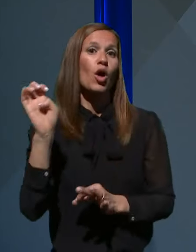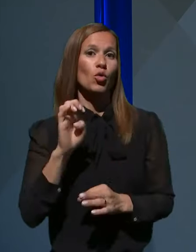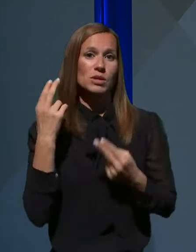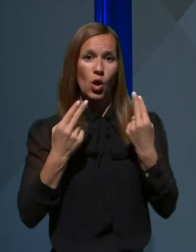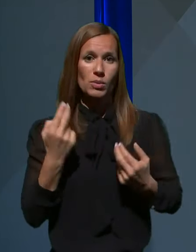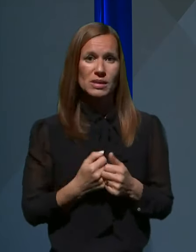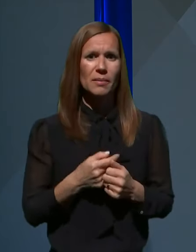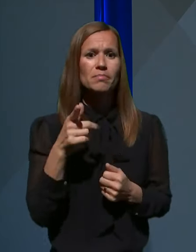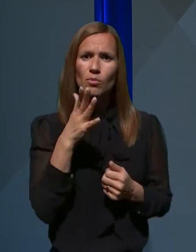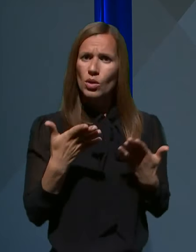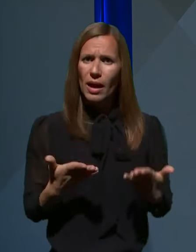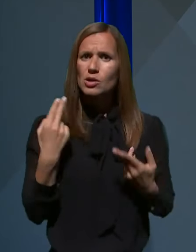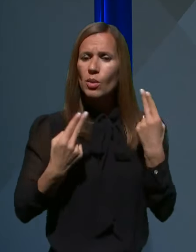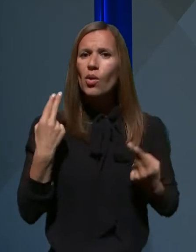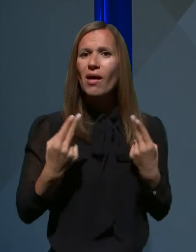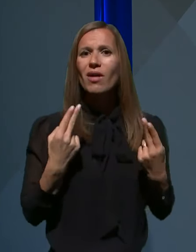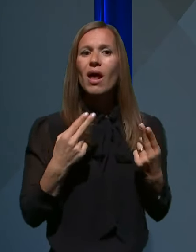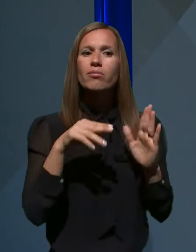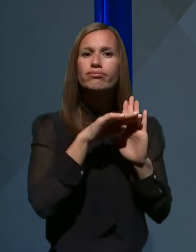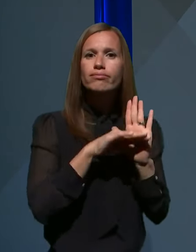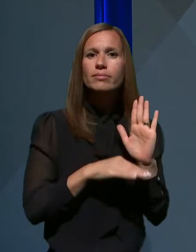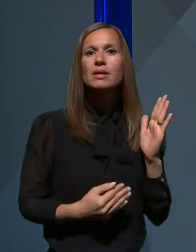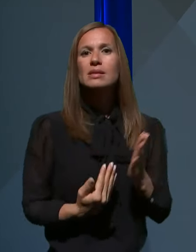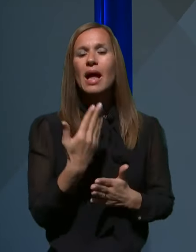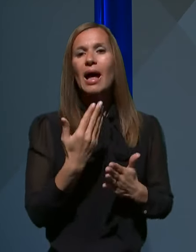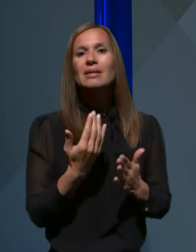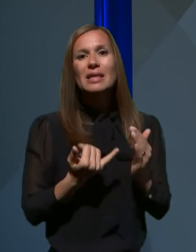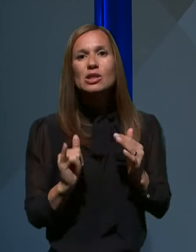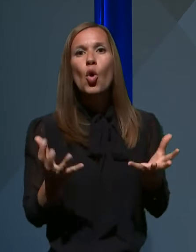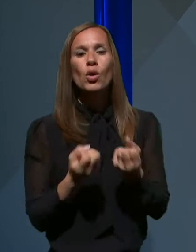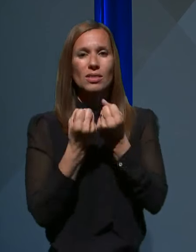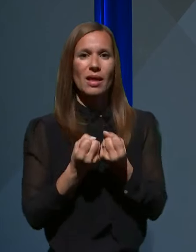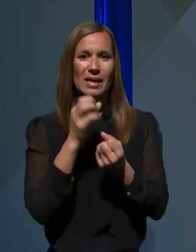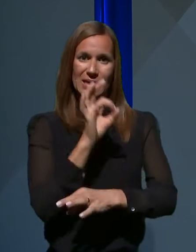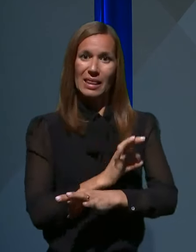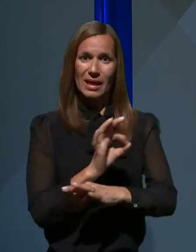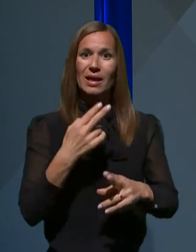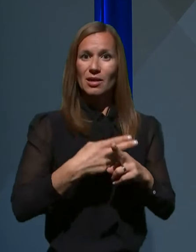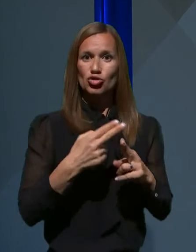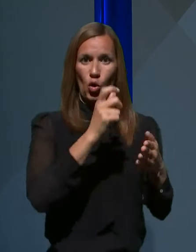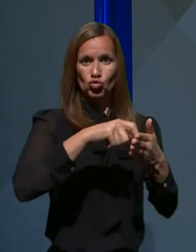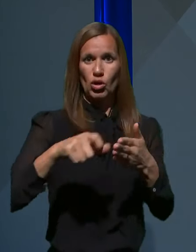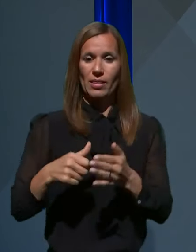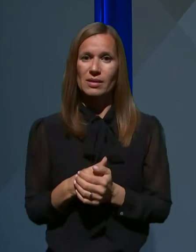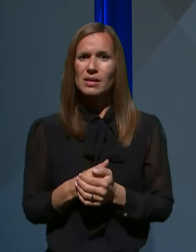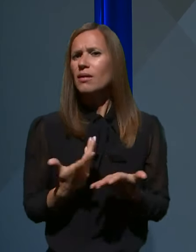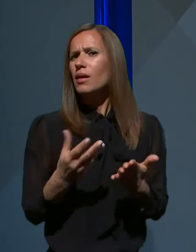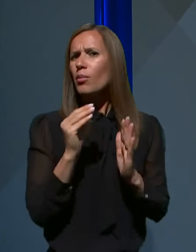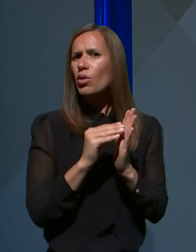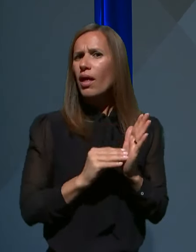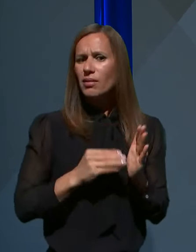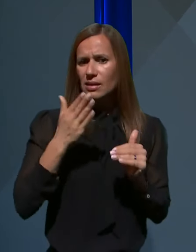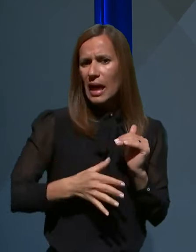smernice za pripravo izhodnih strategij držav članic. Podatki iz zadnjih dni v nekaterih državah